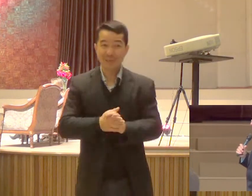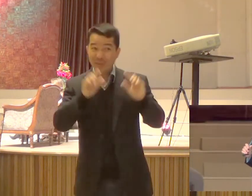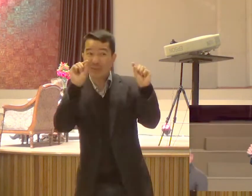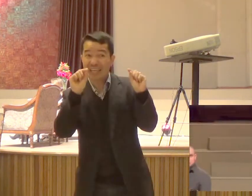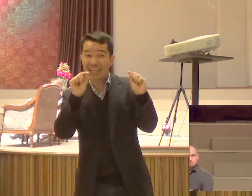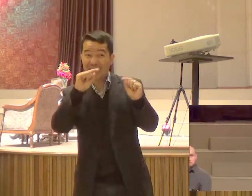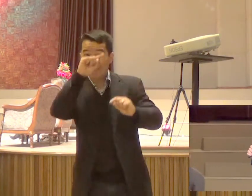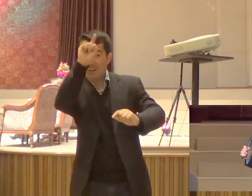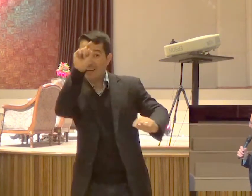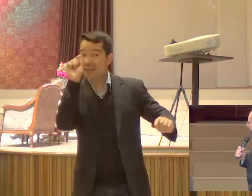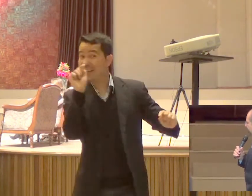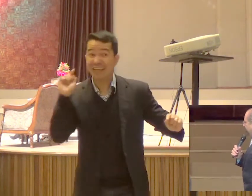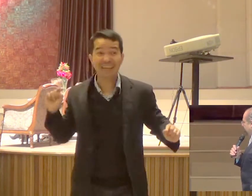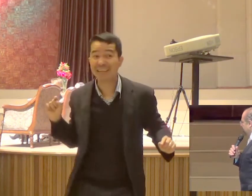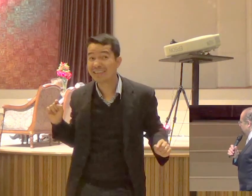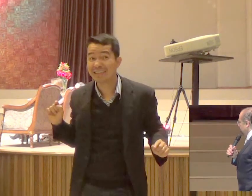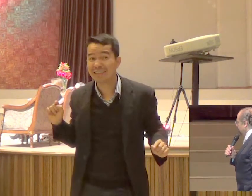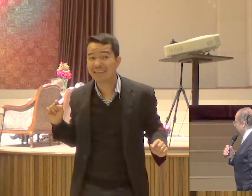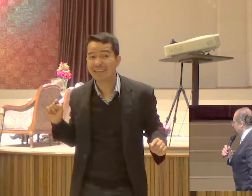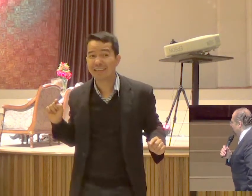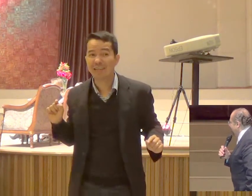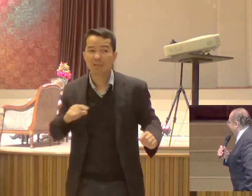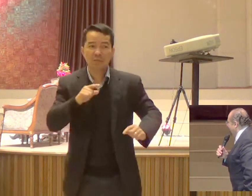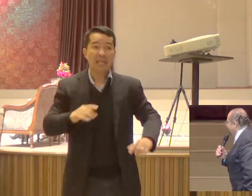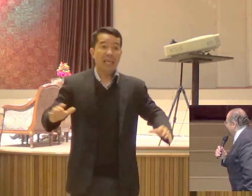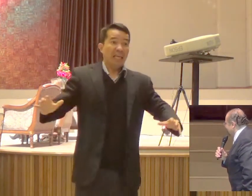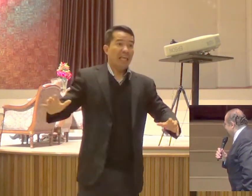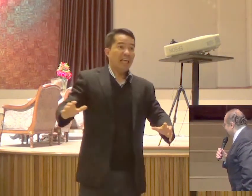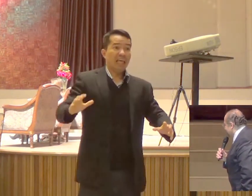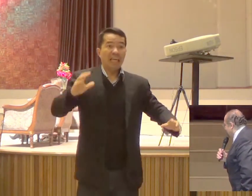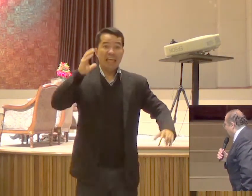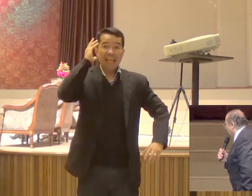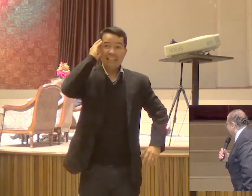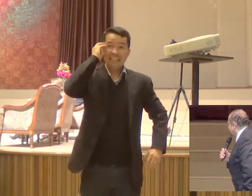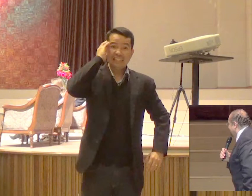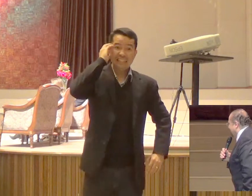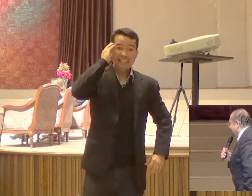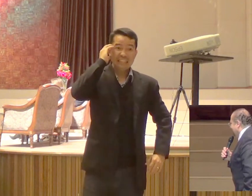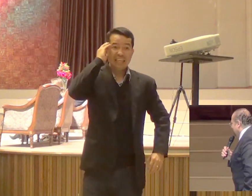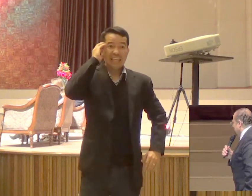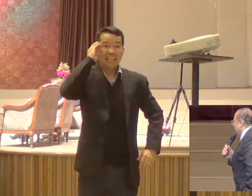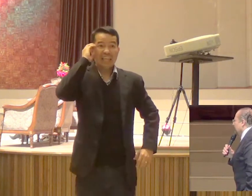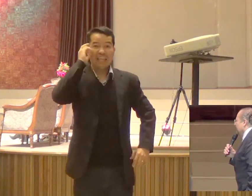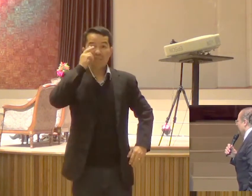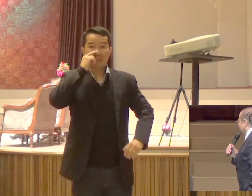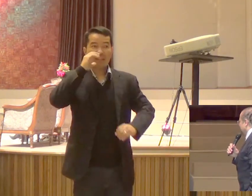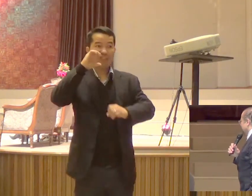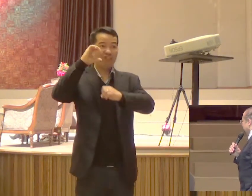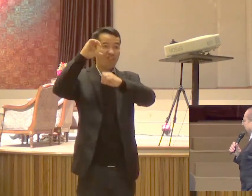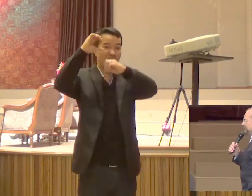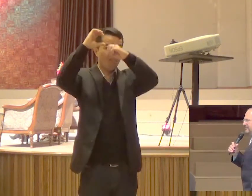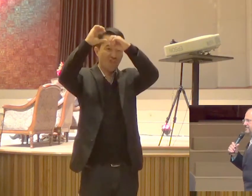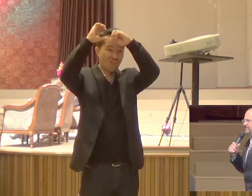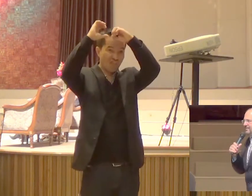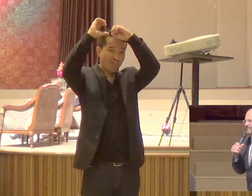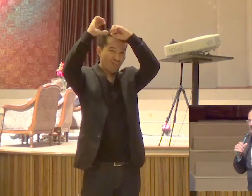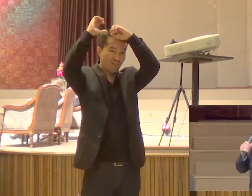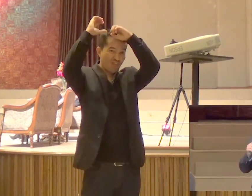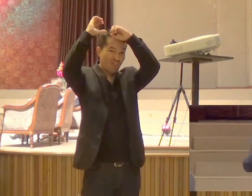perguntei Qual é a sua profissão E nem que o senhor estudou Eu estou lhe perguntando Qual que é O propósito Da sua existência Na